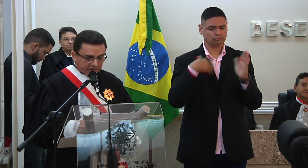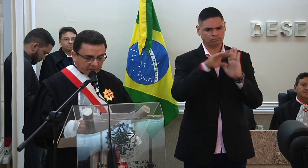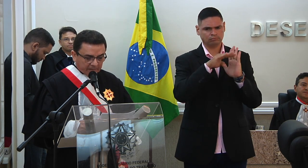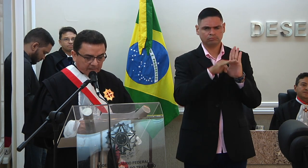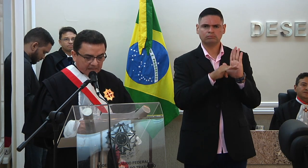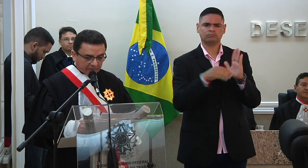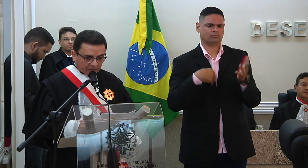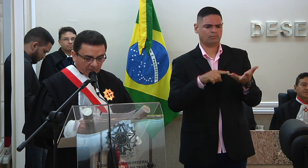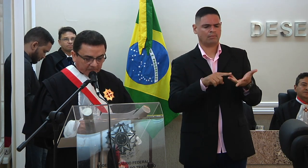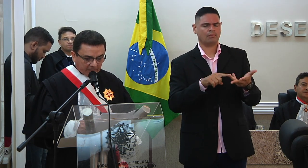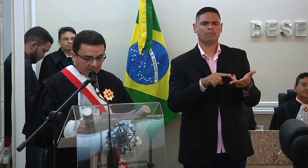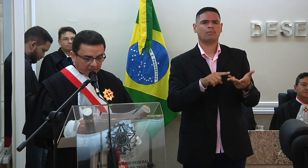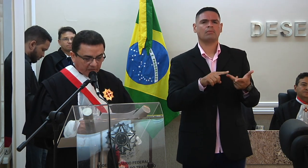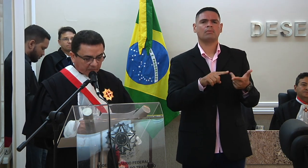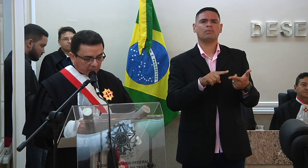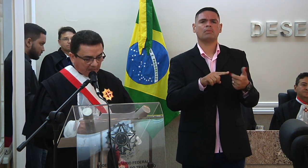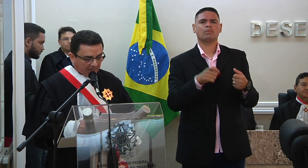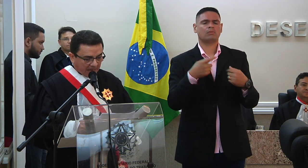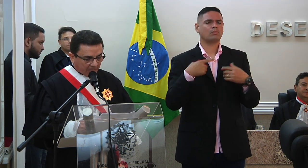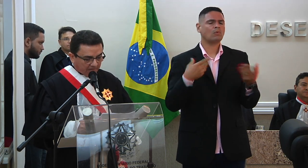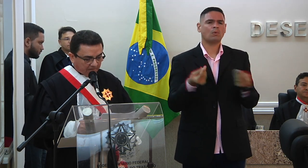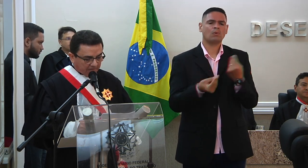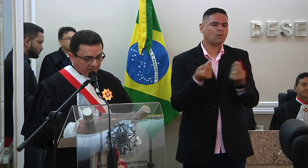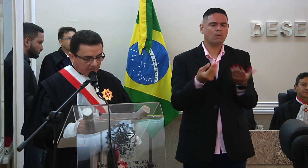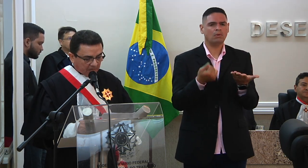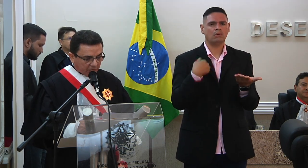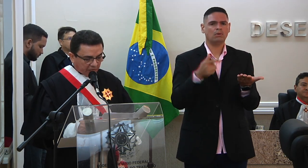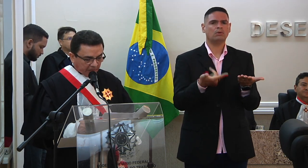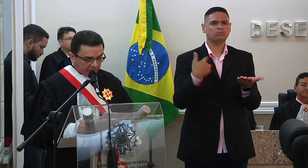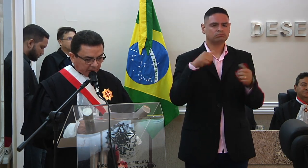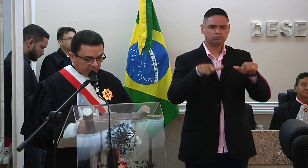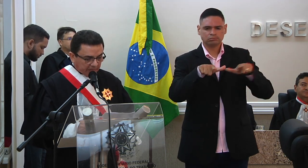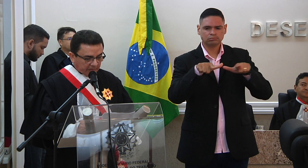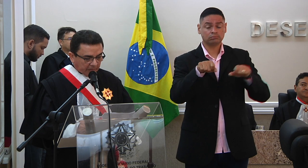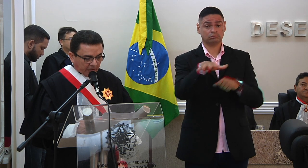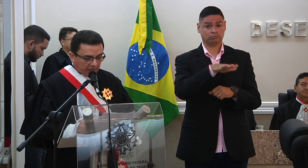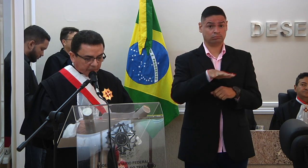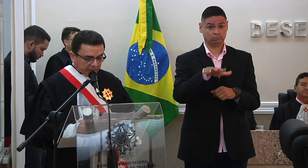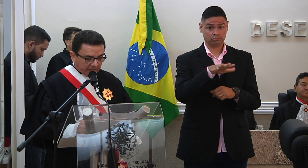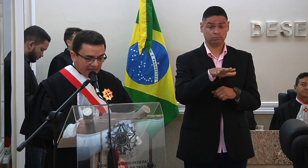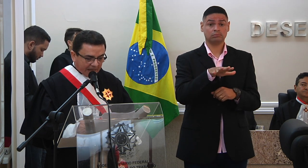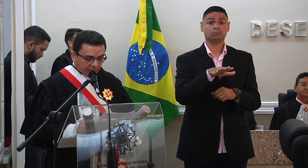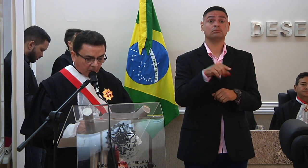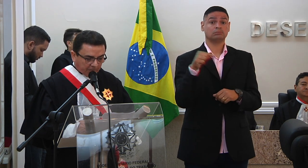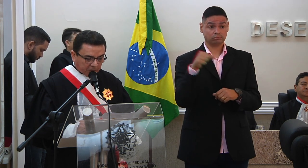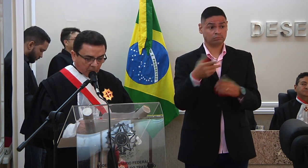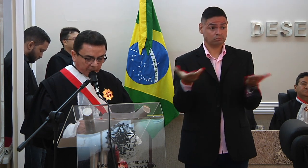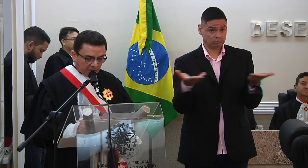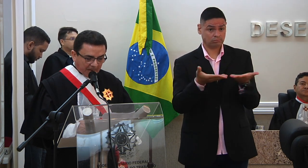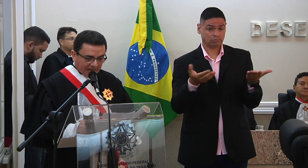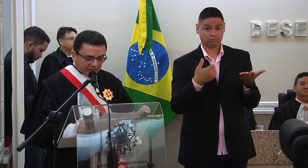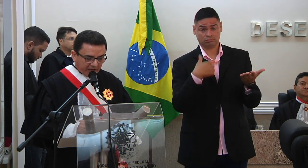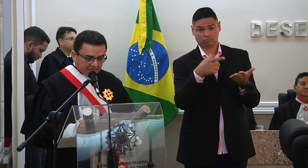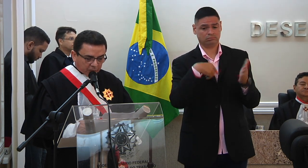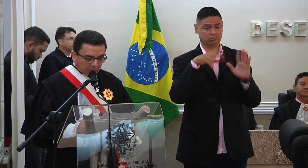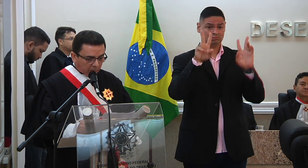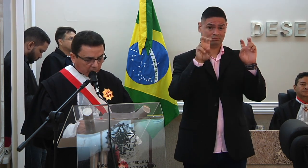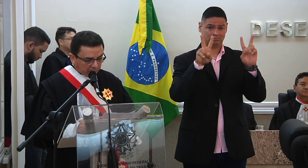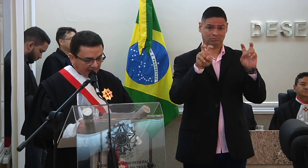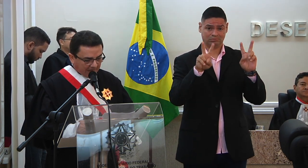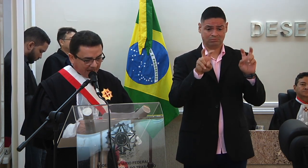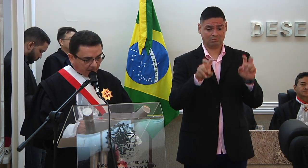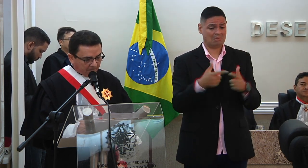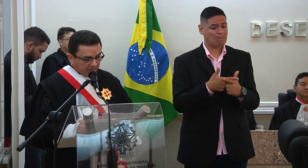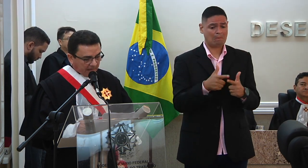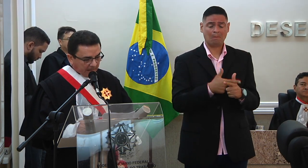balizas gerais das formas emergentes do trabalho. Diz-se que esse cenário de ruptura de paradigma